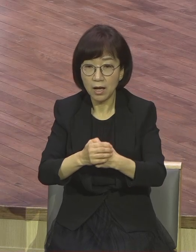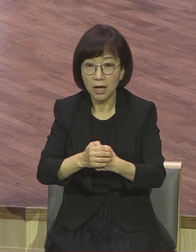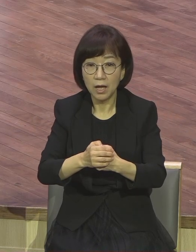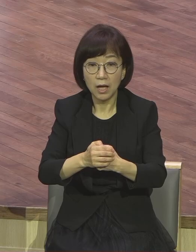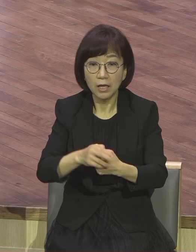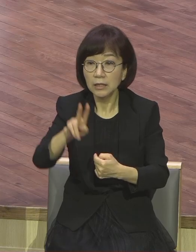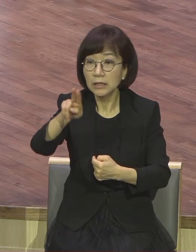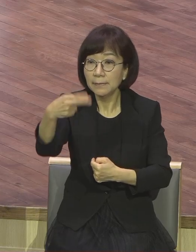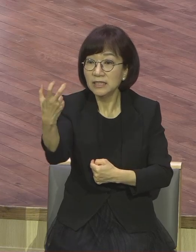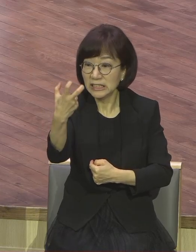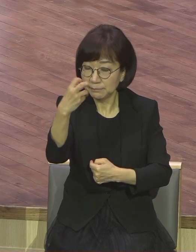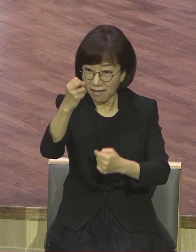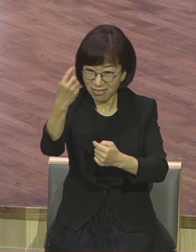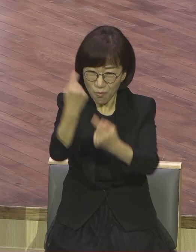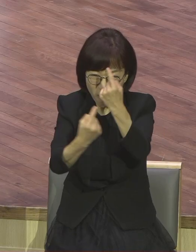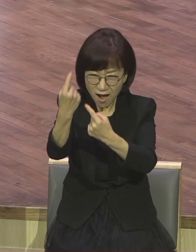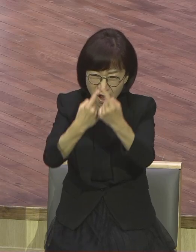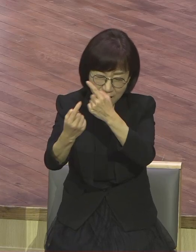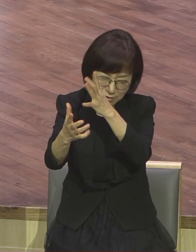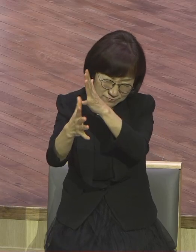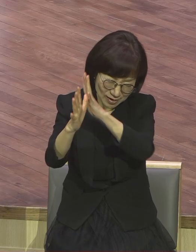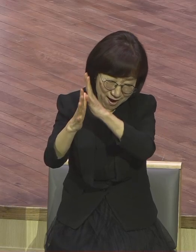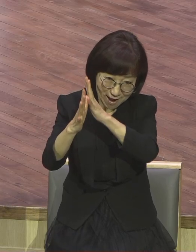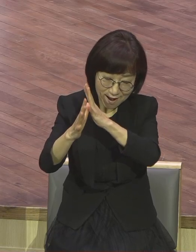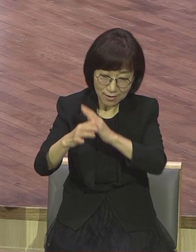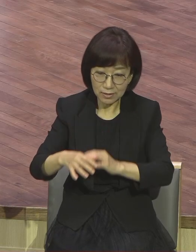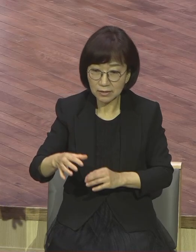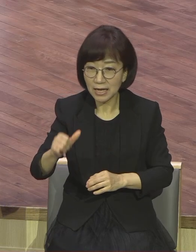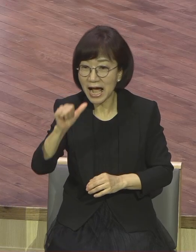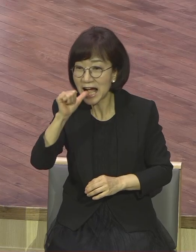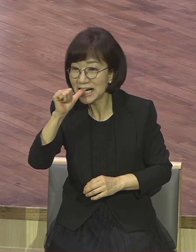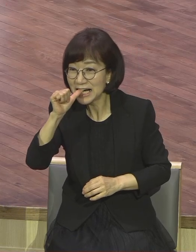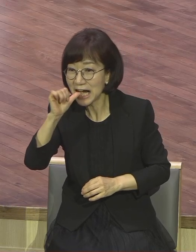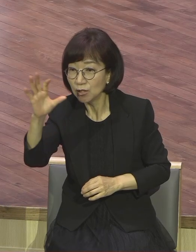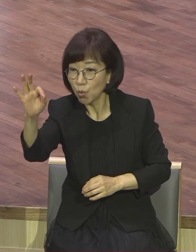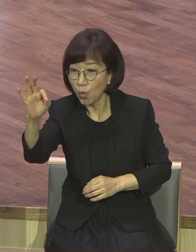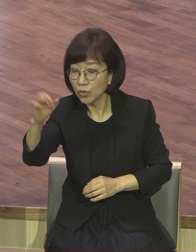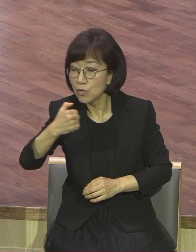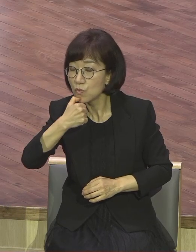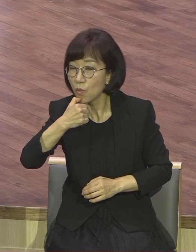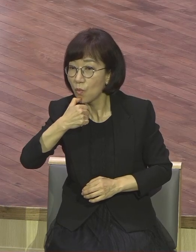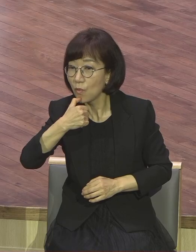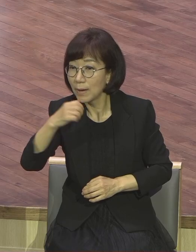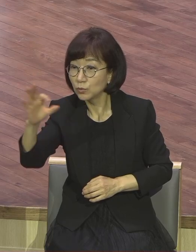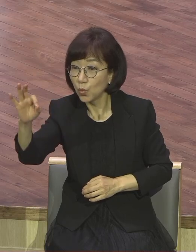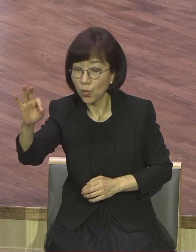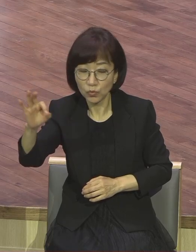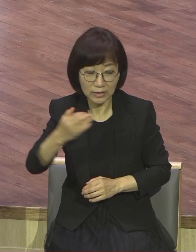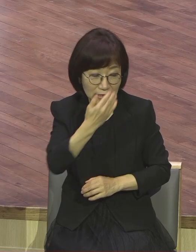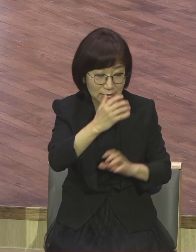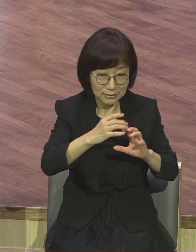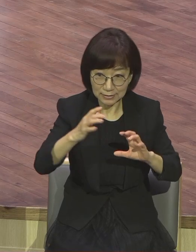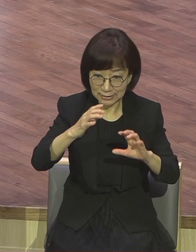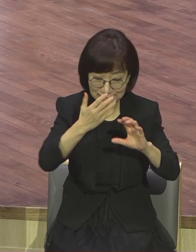전부 다 환전했을 때 환전에 대한 그 차익이 얼마나 크겠어요. 그것도 막 폭리로 하지요. 딴 데 없으니까.